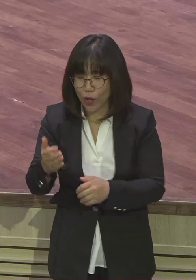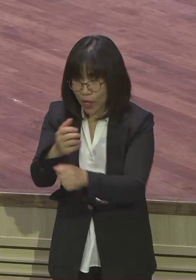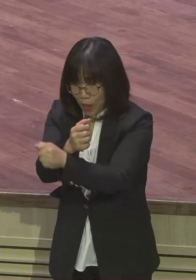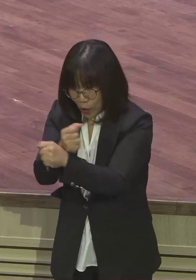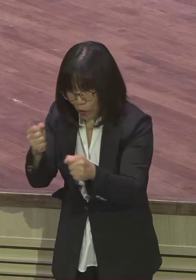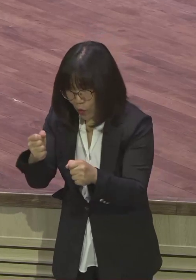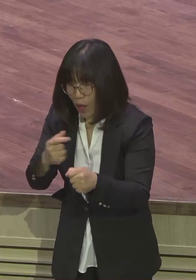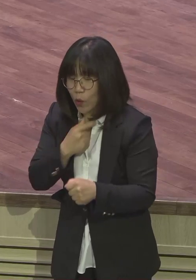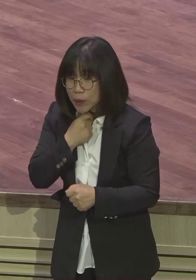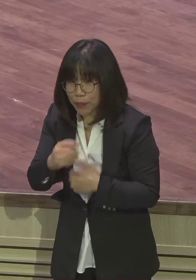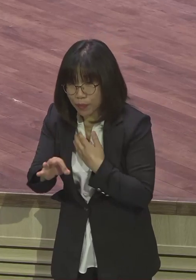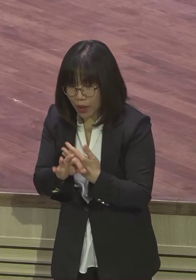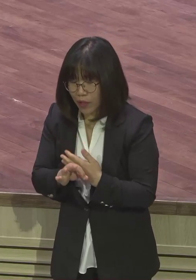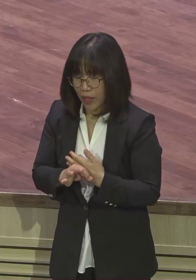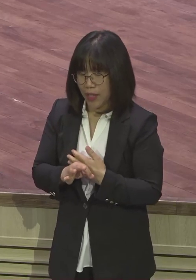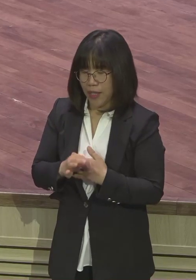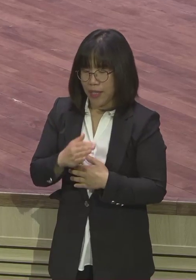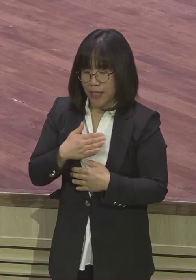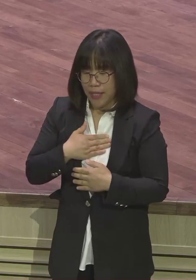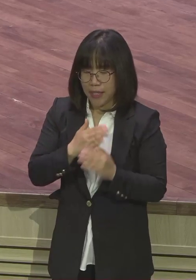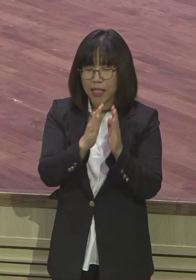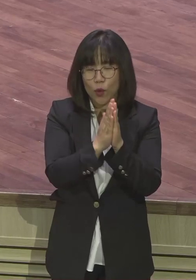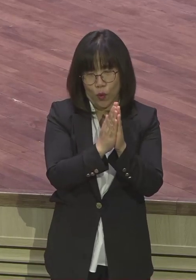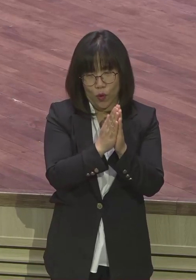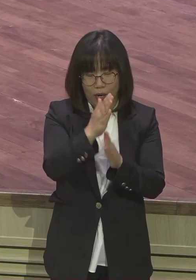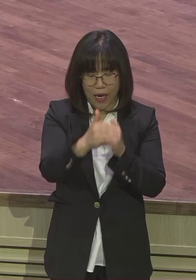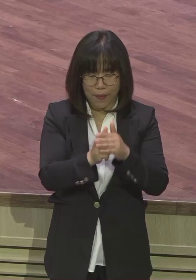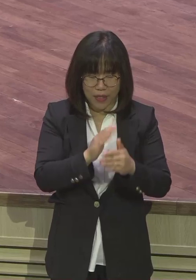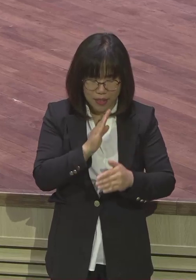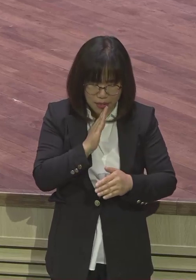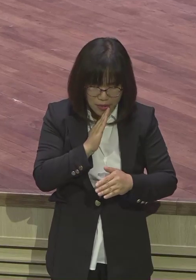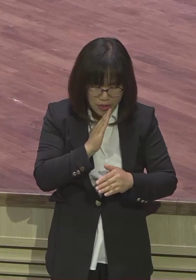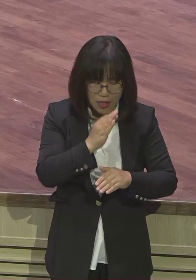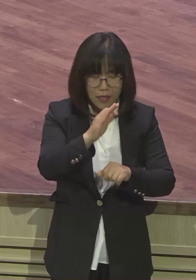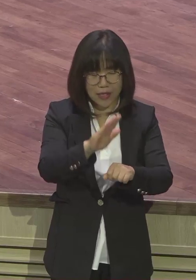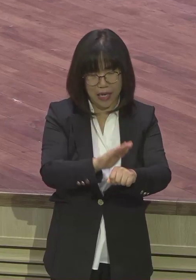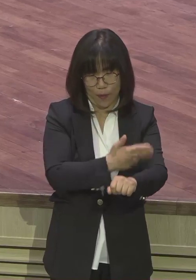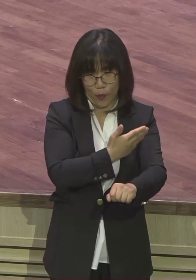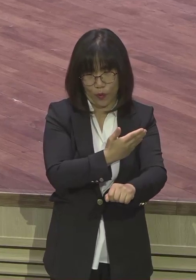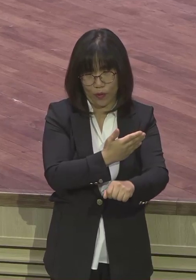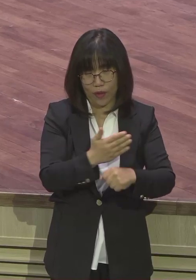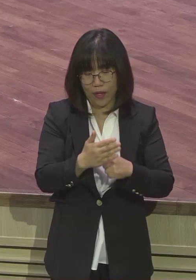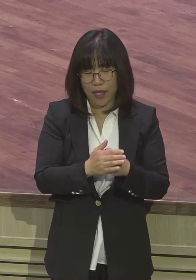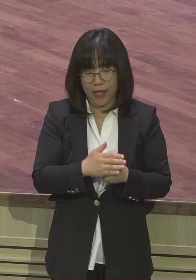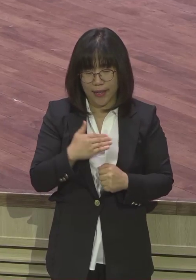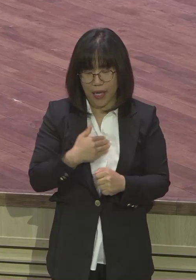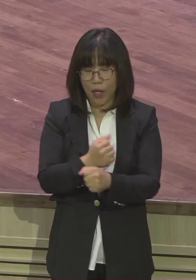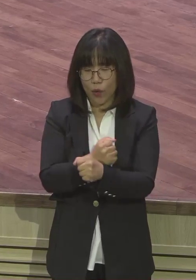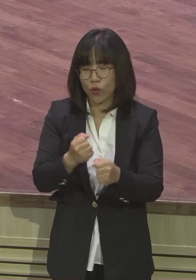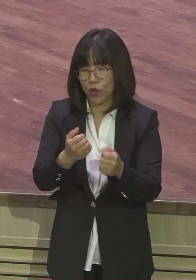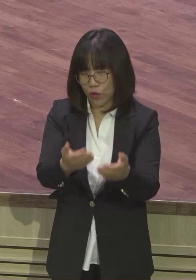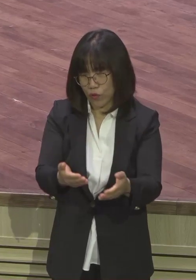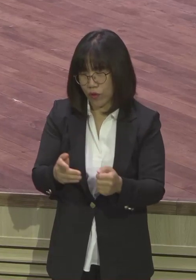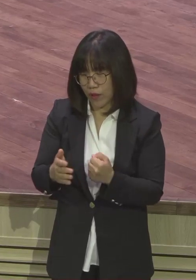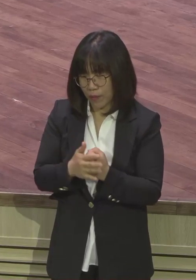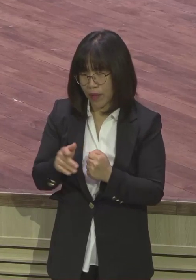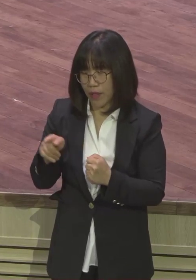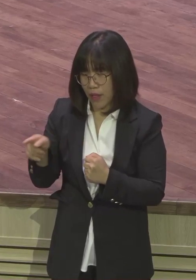진심으로 내가 잘못했습니다. 내가 잘못했으면 내가 용서를 빌어 가겠습니다. 하나님. 성의 역사사사. 그 마음도 내 같은 마음 허락하여